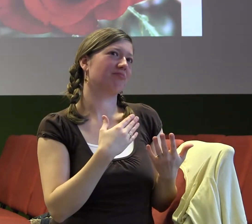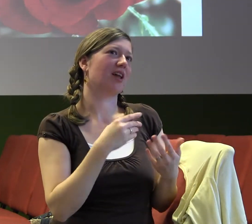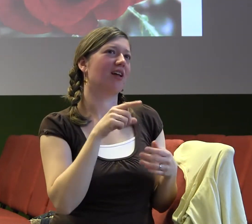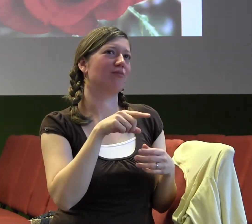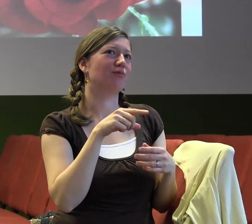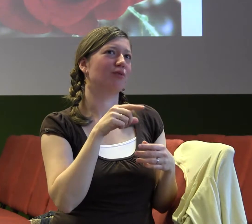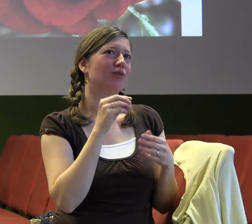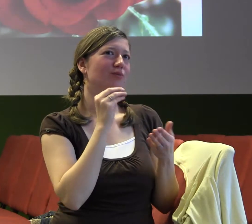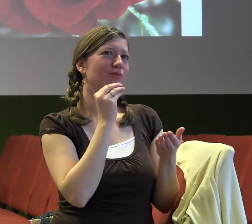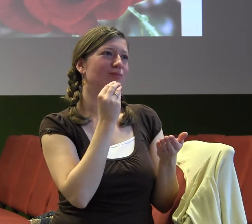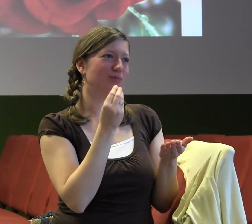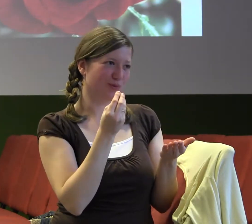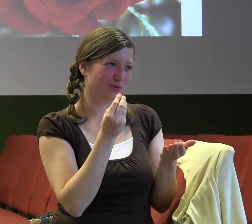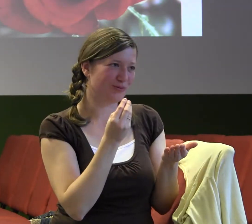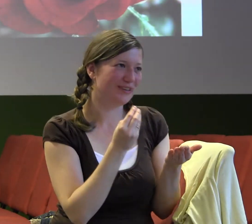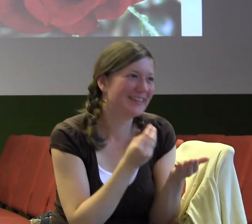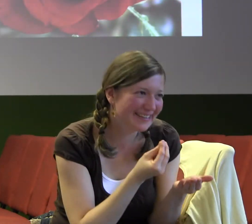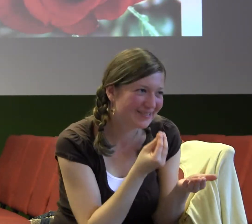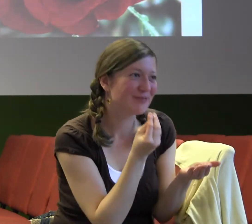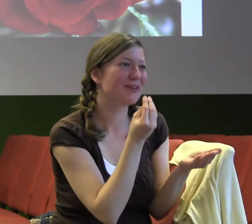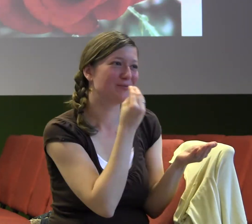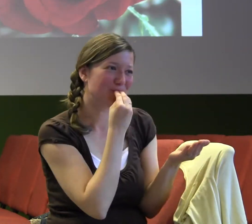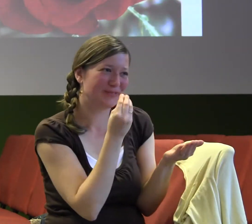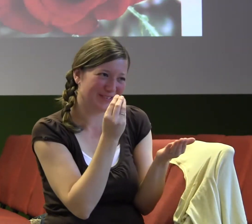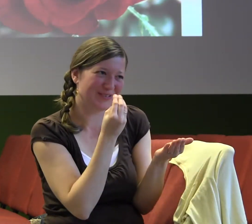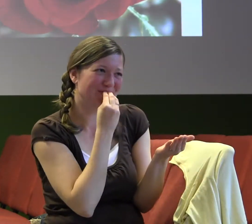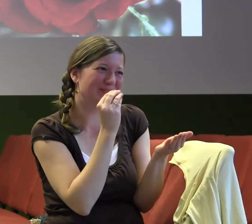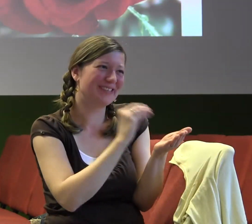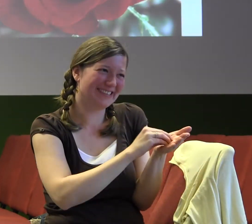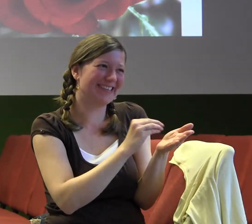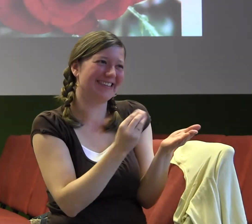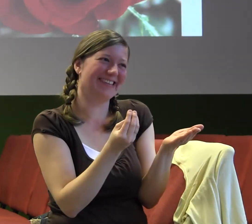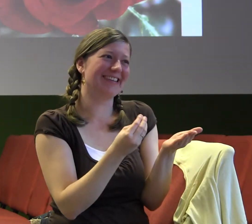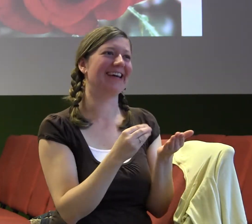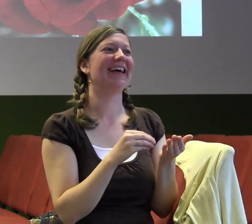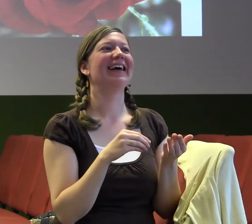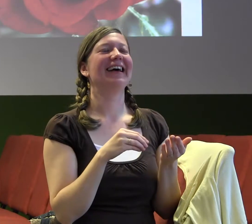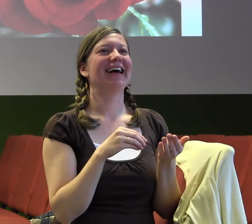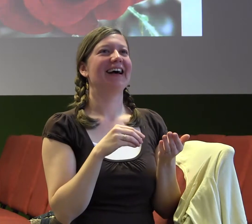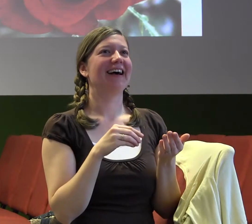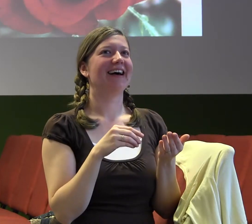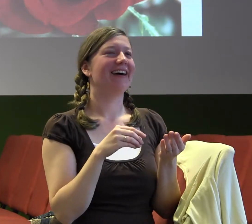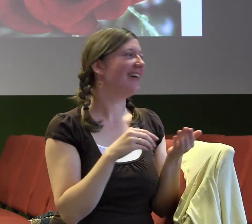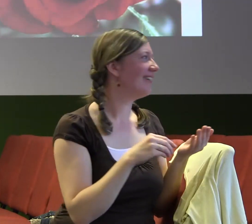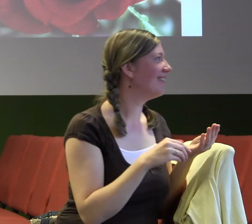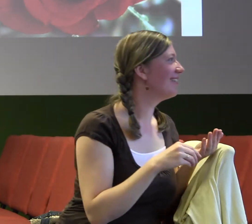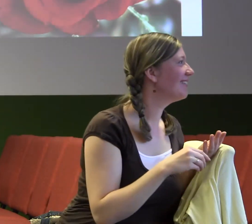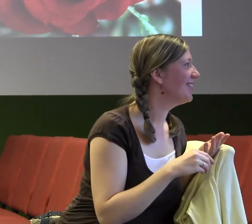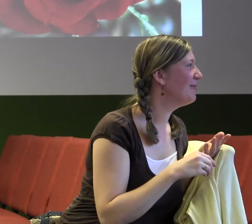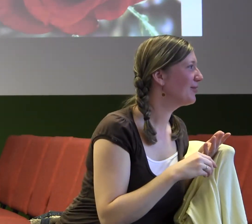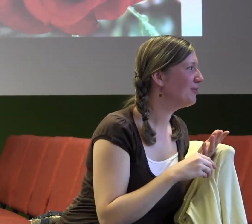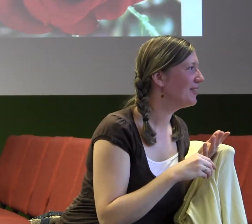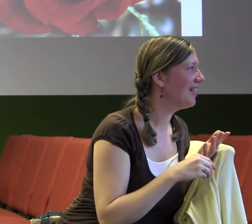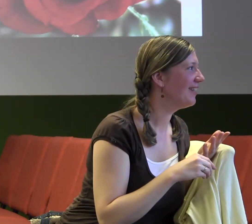kolegyně byla dlouhodobě na neschopence, tak jsem ji navštívila doma, měla celkem vážné zdravotní